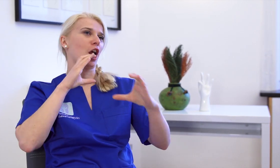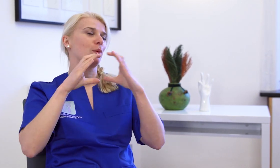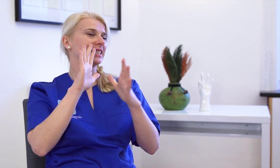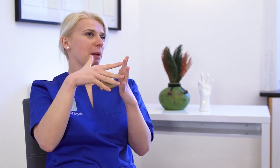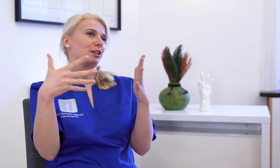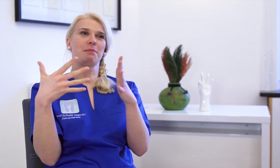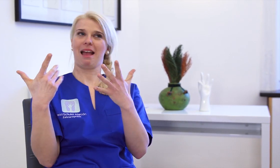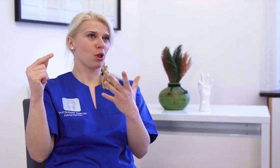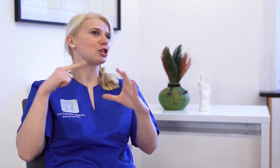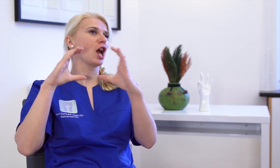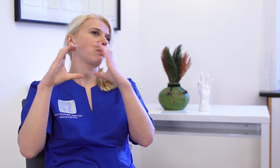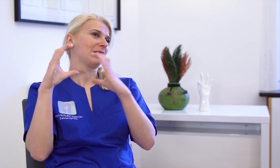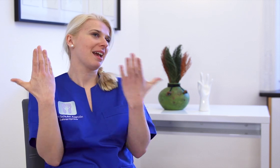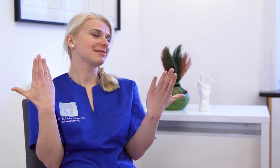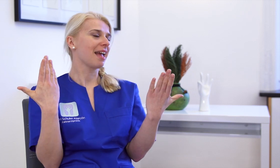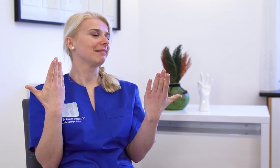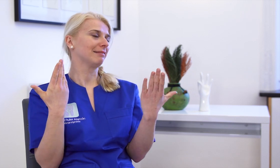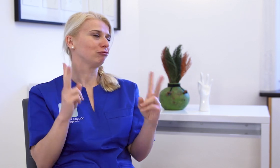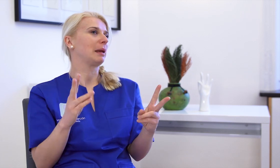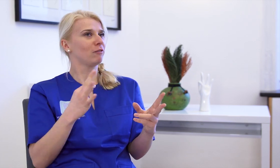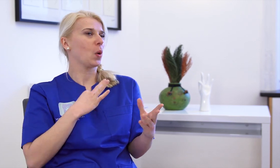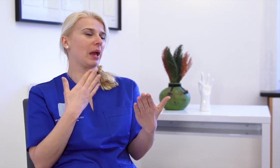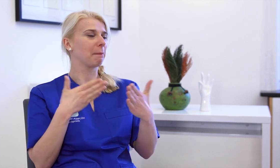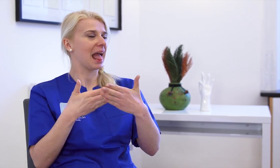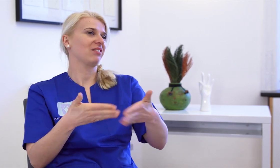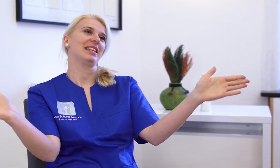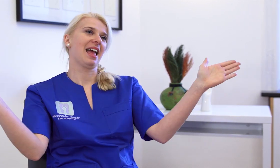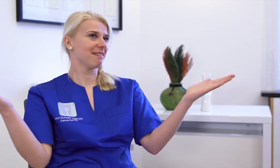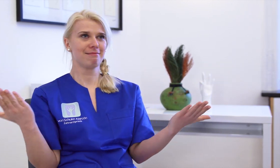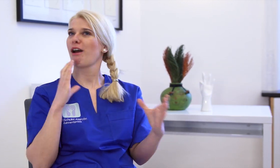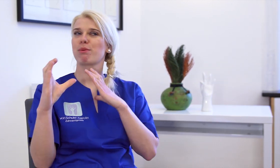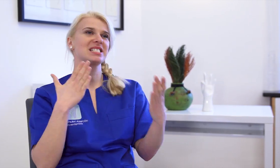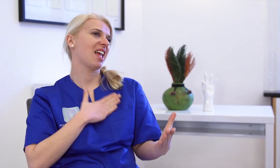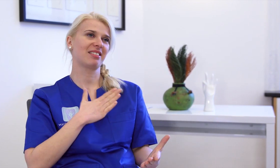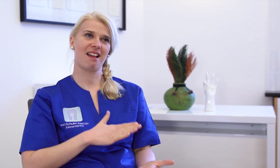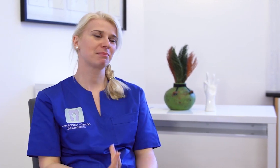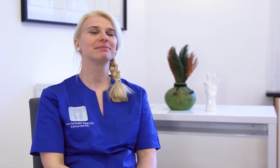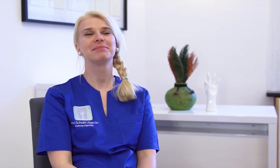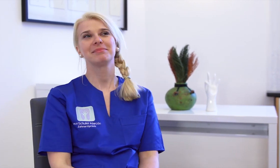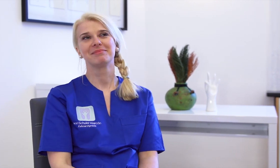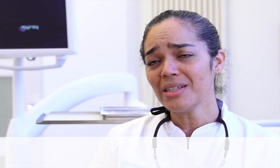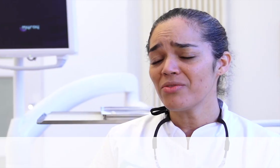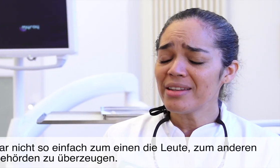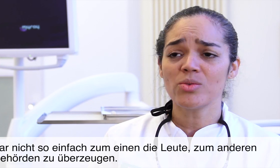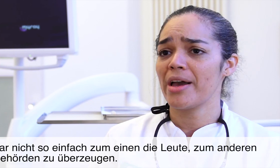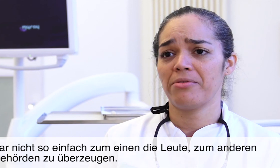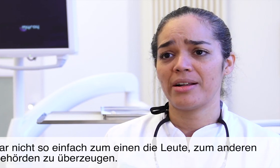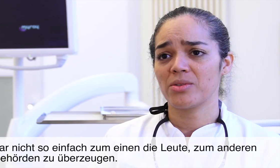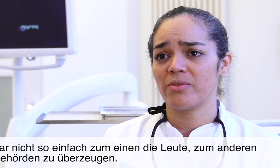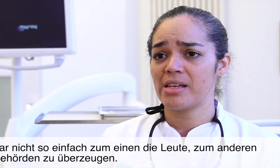barrierefrei, da sie gebärdensprachkompetent ist. Das ist für mich wirklich angenehm. Es war nicht so einfach, es war